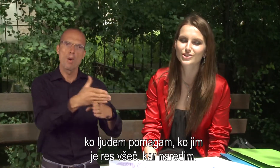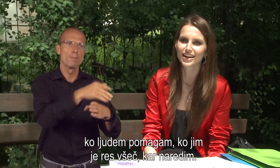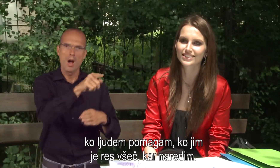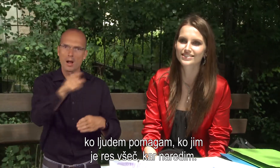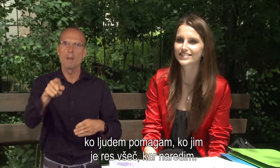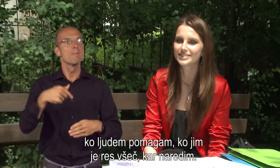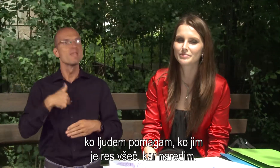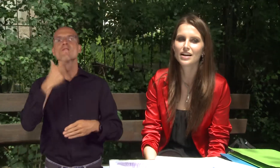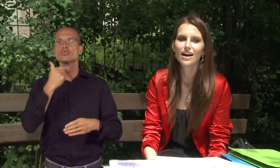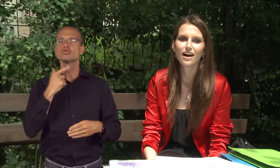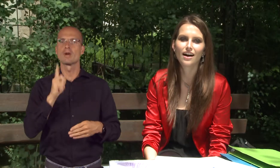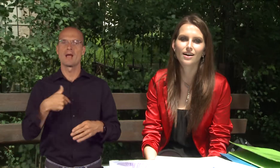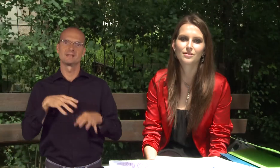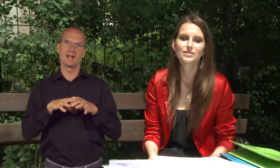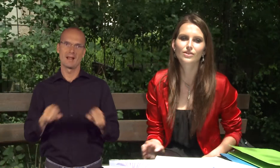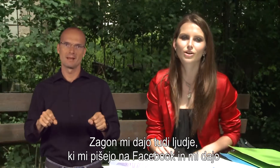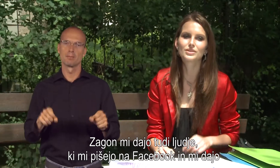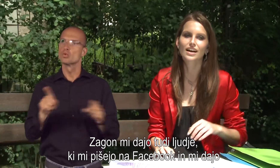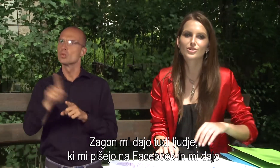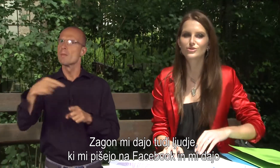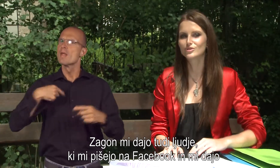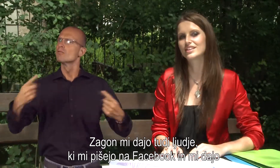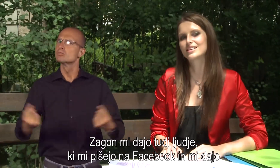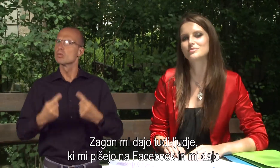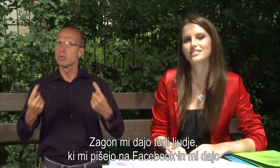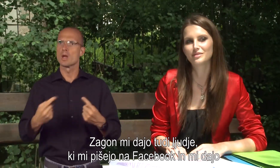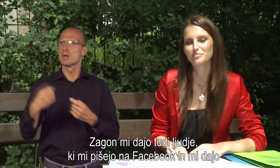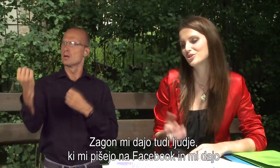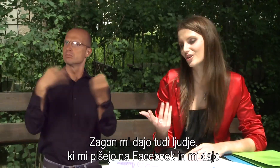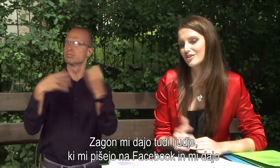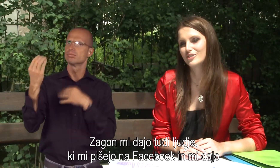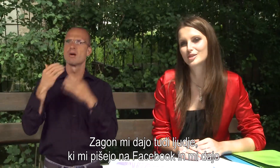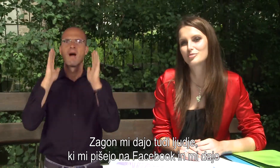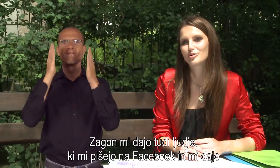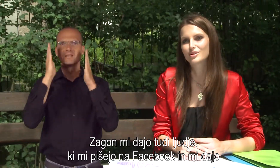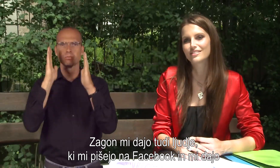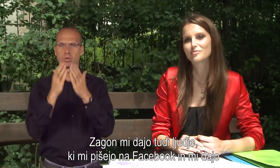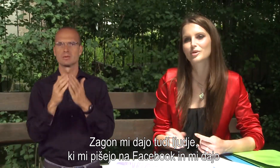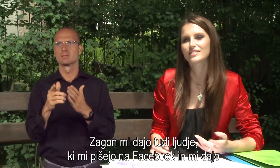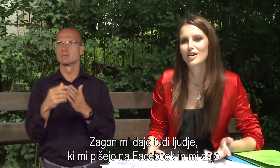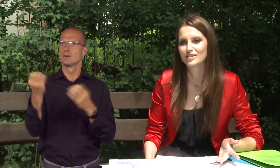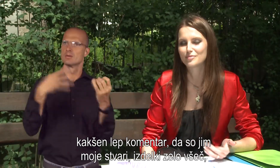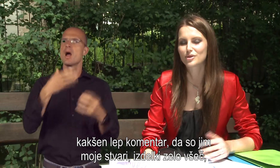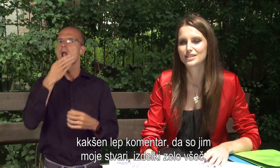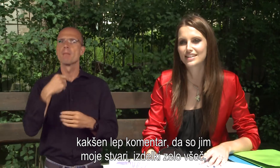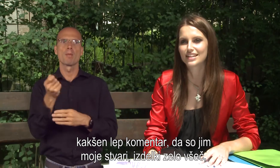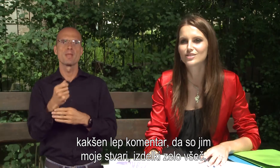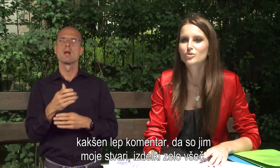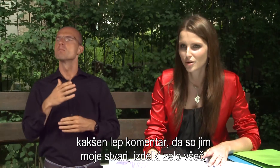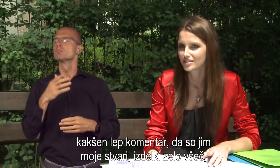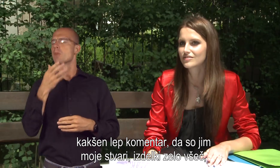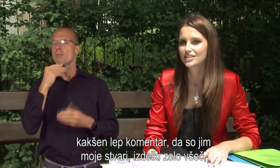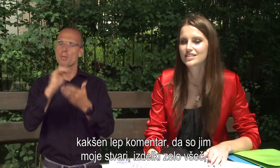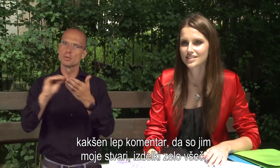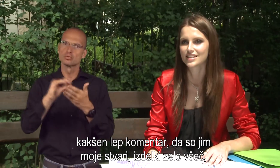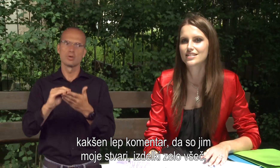všeč, kar ne naredim. Zagon mi dajo tudi ljudje, ki mi, ne vem, pišejo na Facebook, pa dajo lep komentar, da so